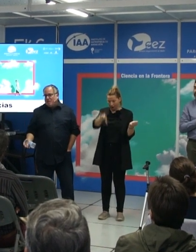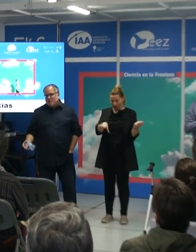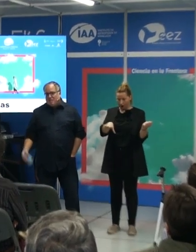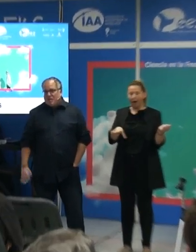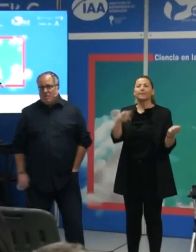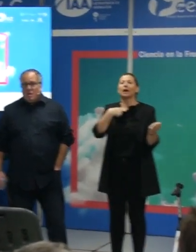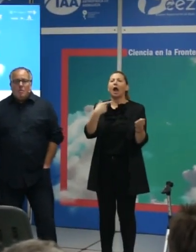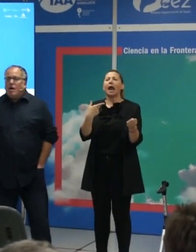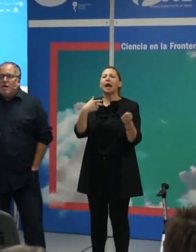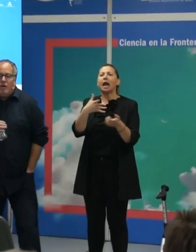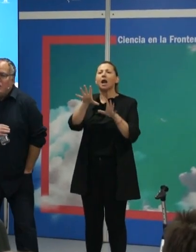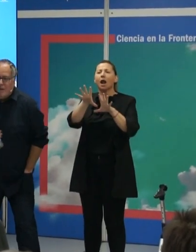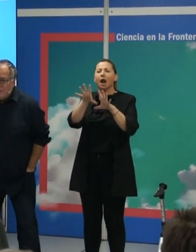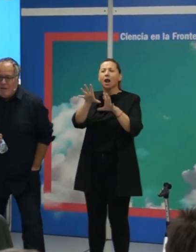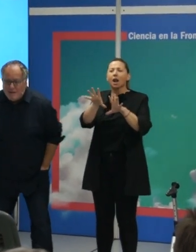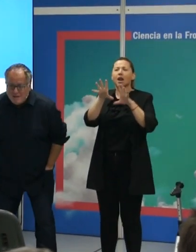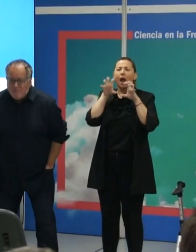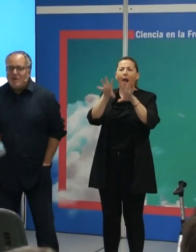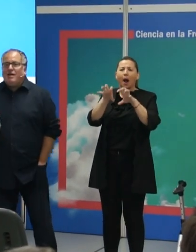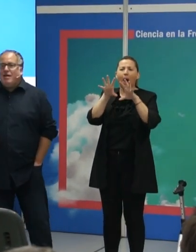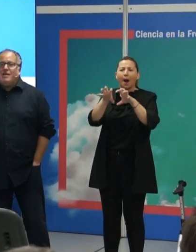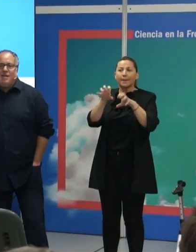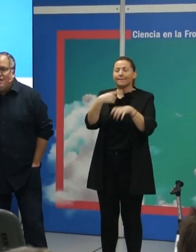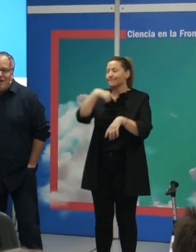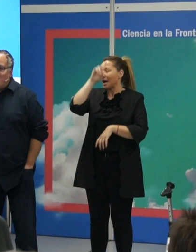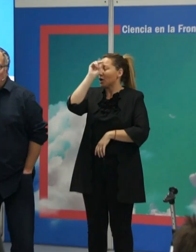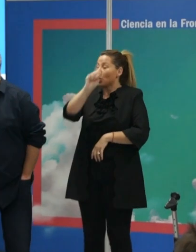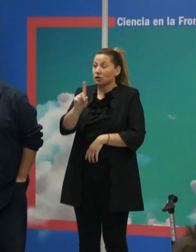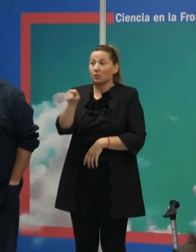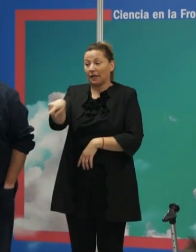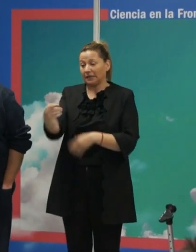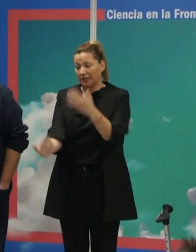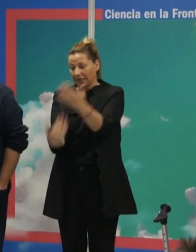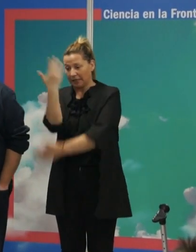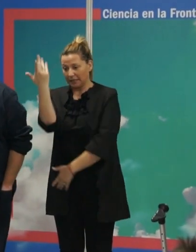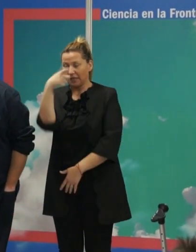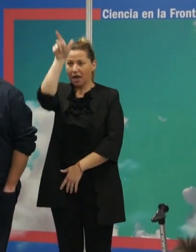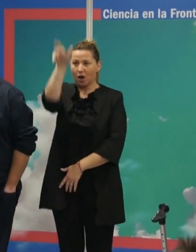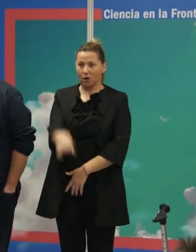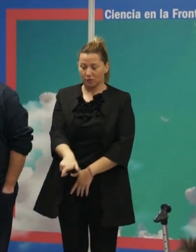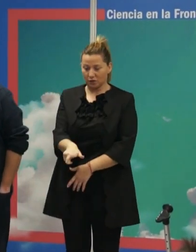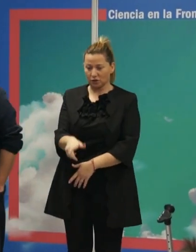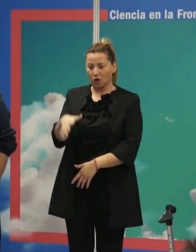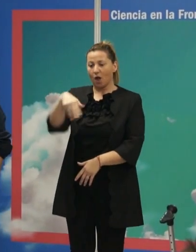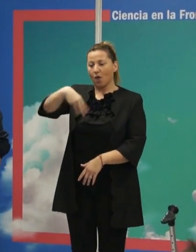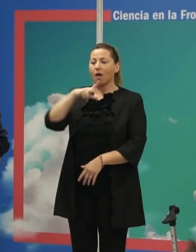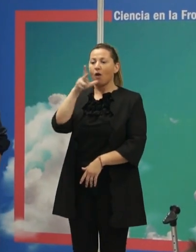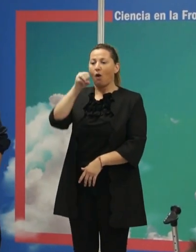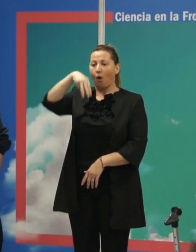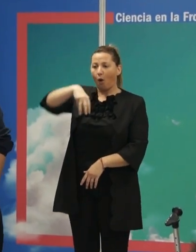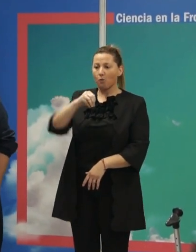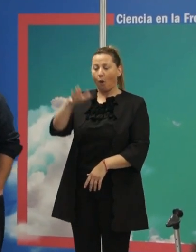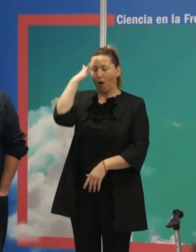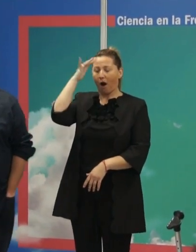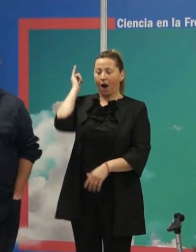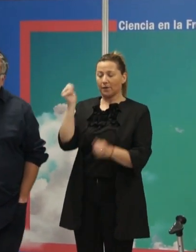saber más siempre Ahora, no tengo ni idea por qué ese día homo hábilis coge un cante y después le enseña a los demás